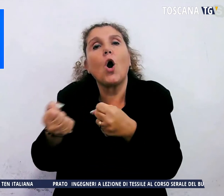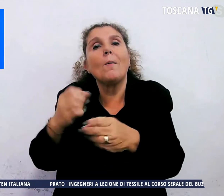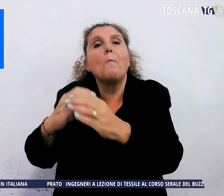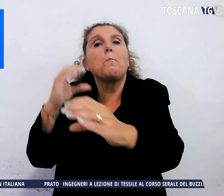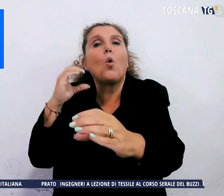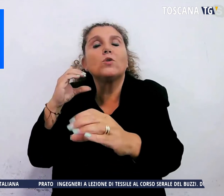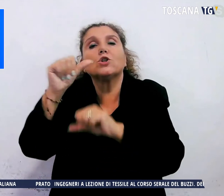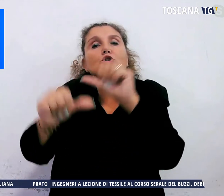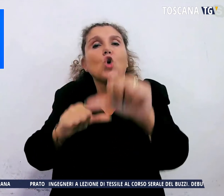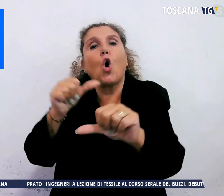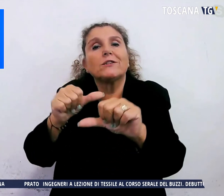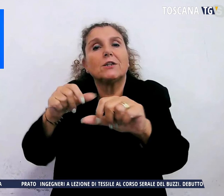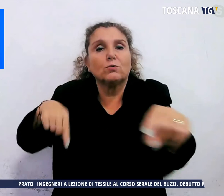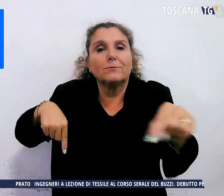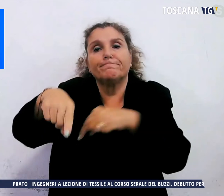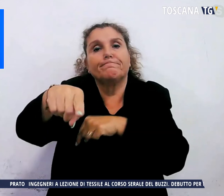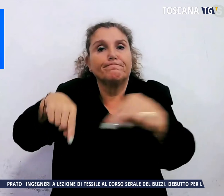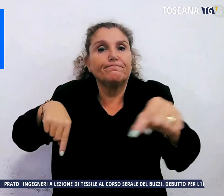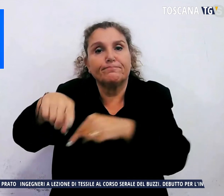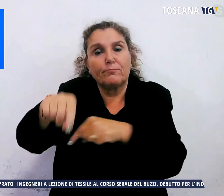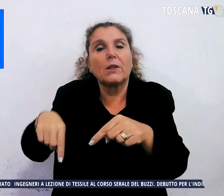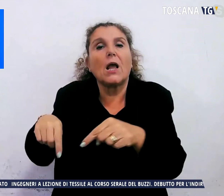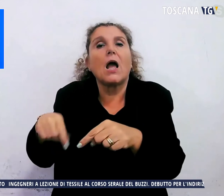a cura di Trenitalia.